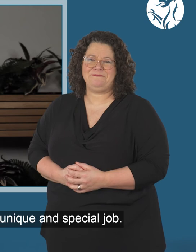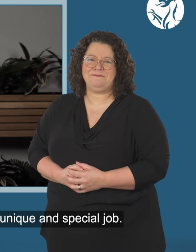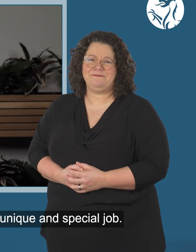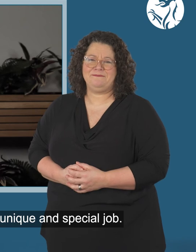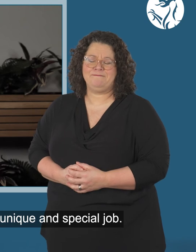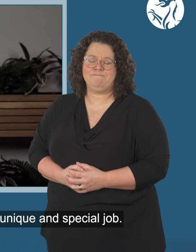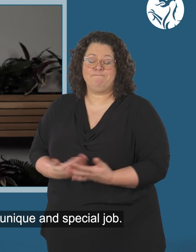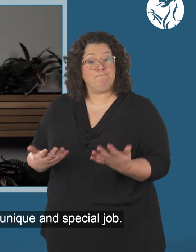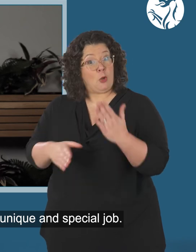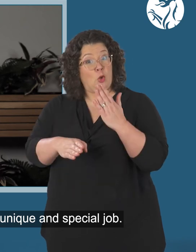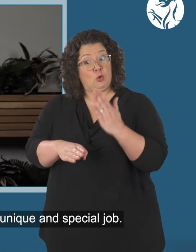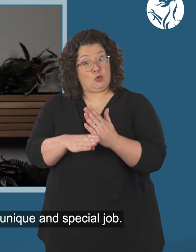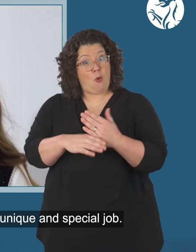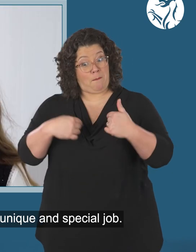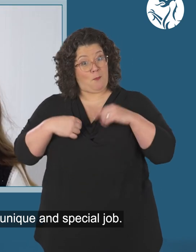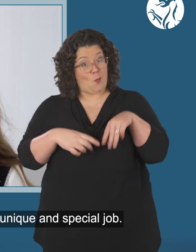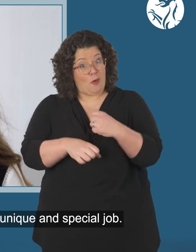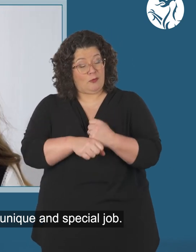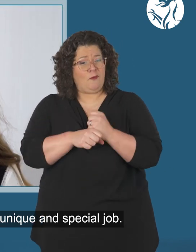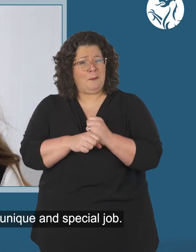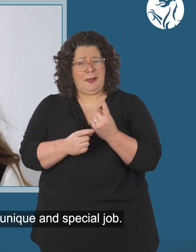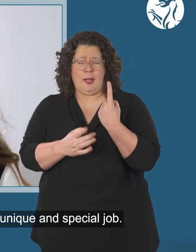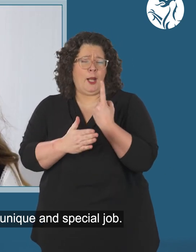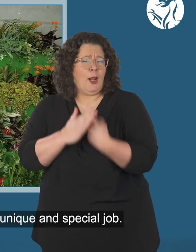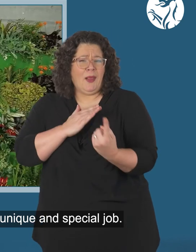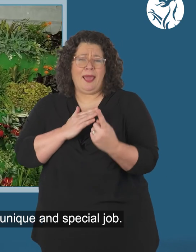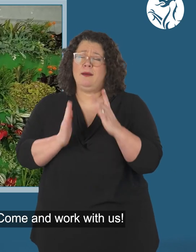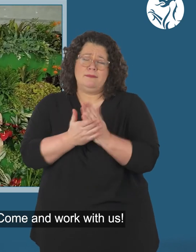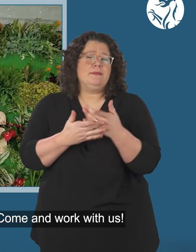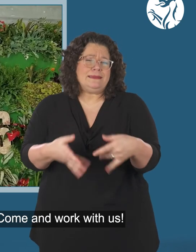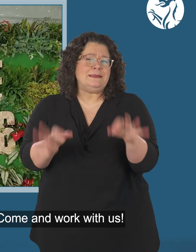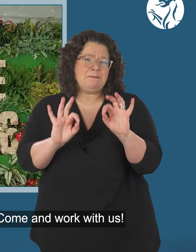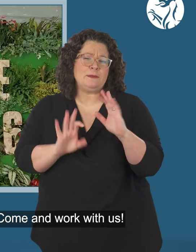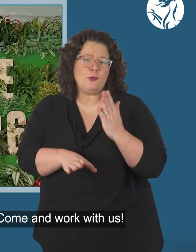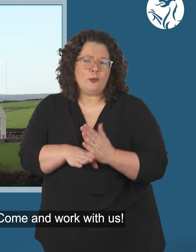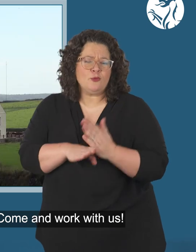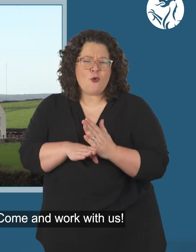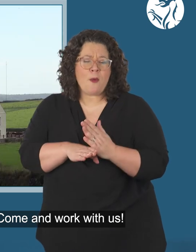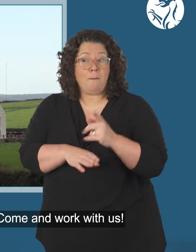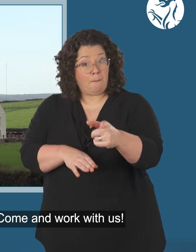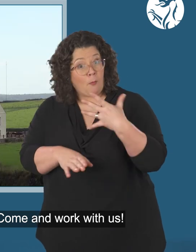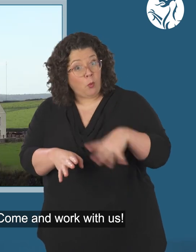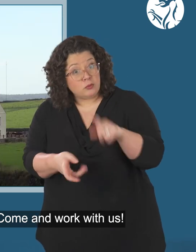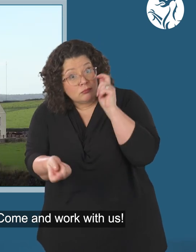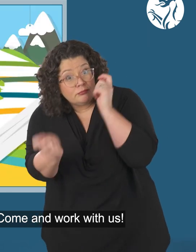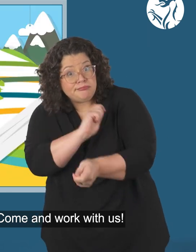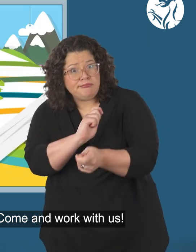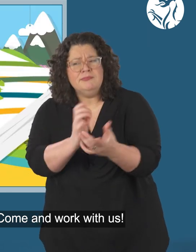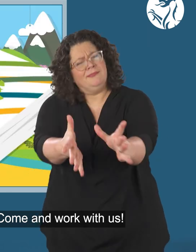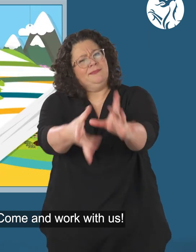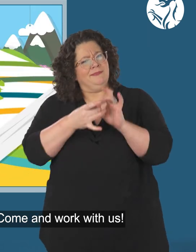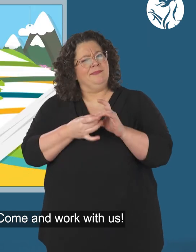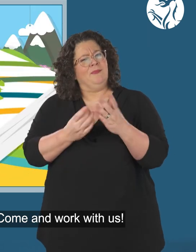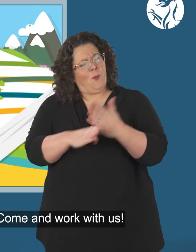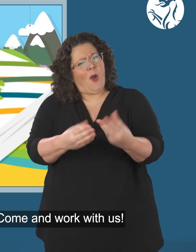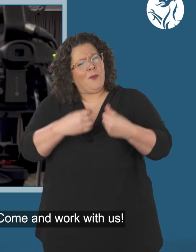Mae swydd yn Llywodraeth Cymru yn swydd unigryw ac arbennig. Ydych chi aisiau gwneud gwahaniaeth? Dewch chi waithio